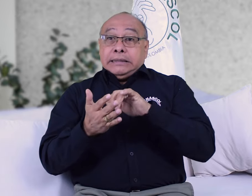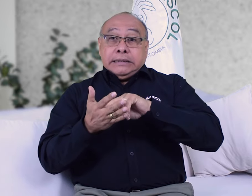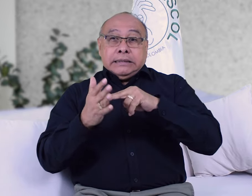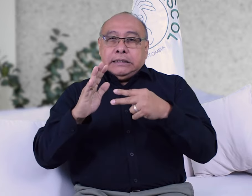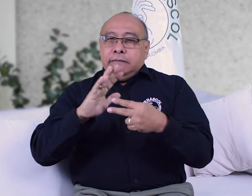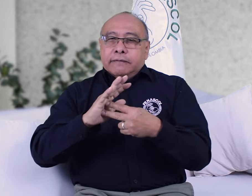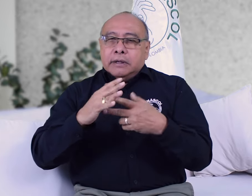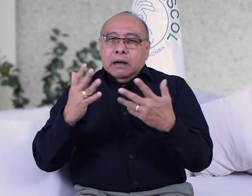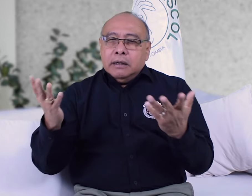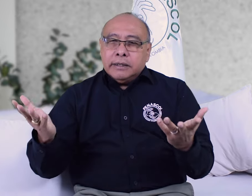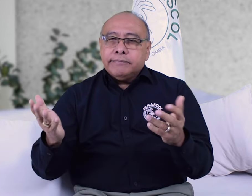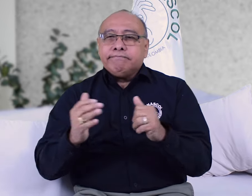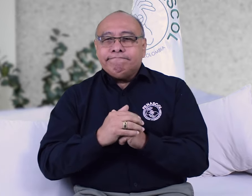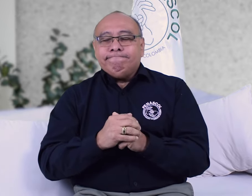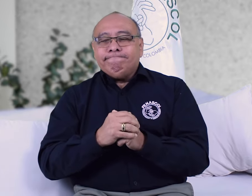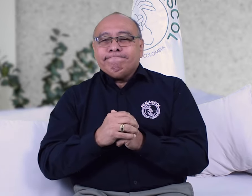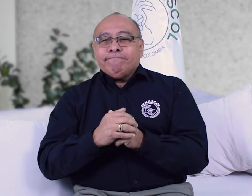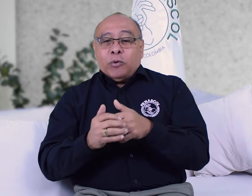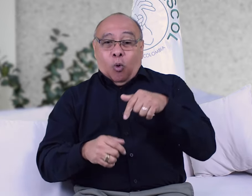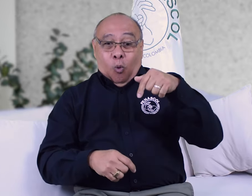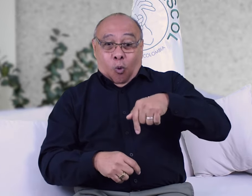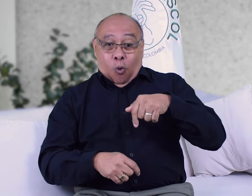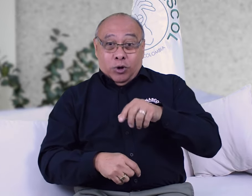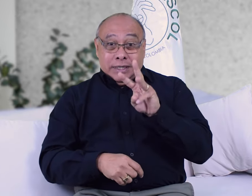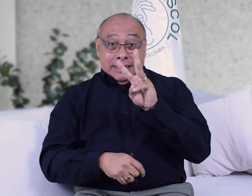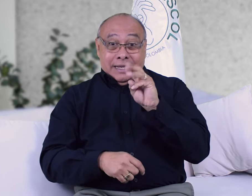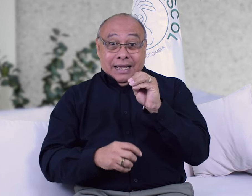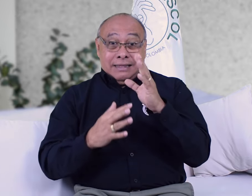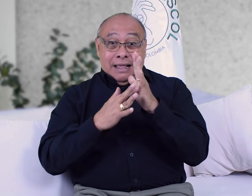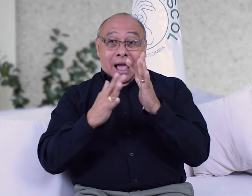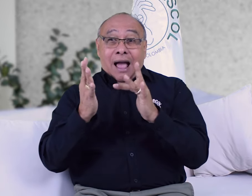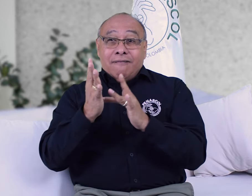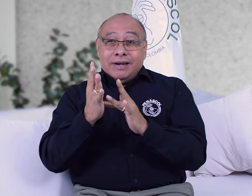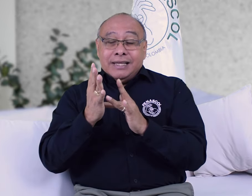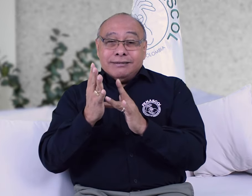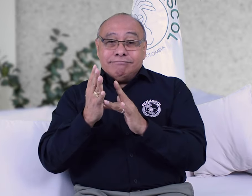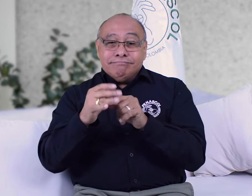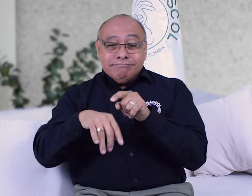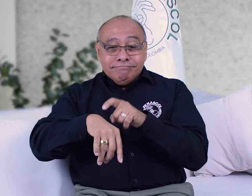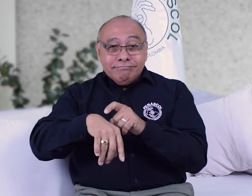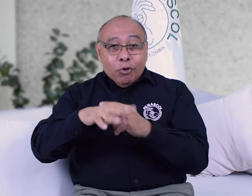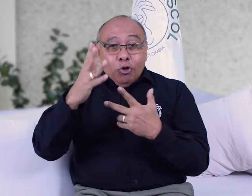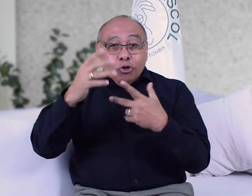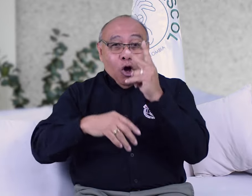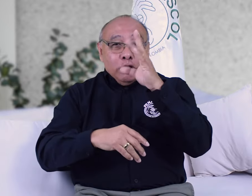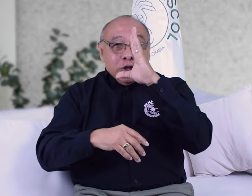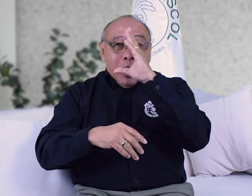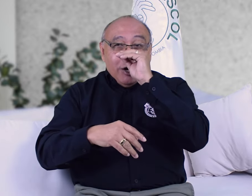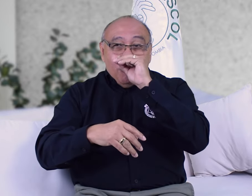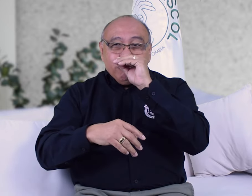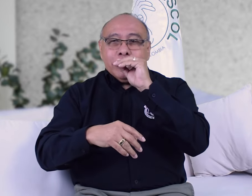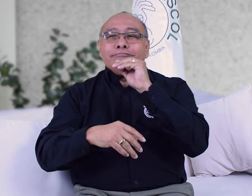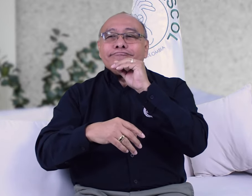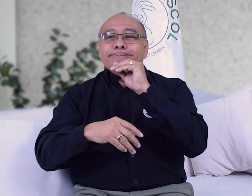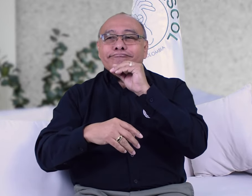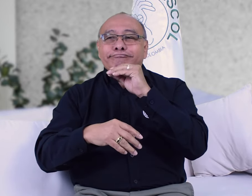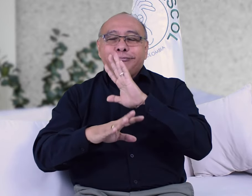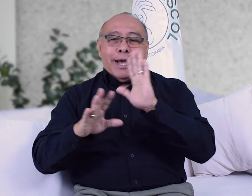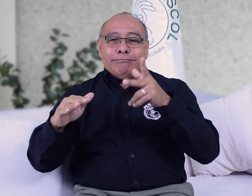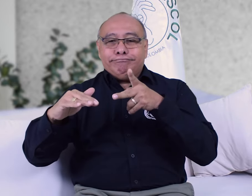lo que significa que se da cierre a la actividad de centro de relevo hoy, 30 de abril, a las 12